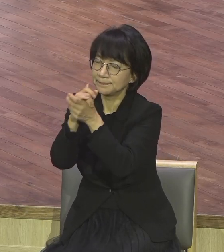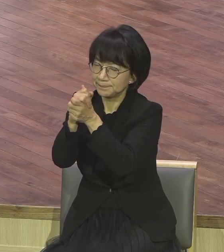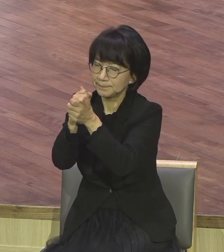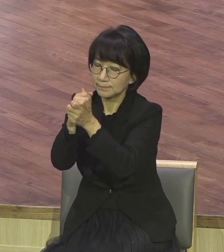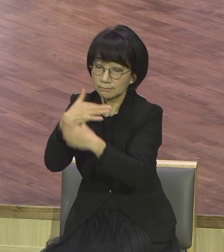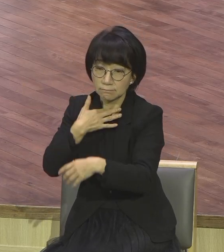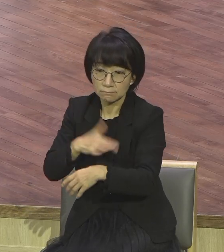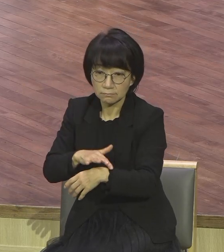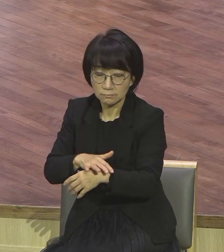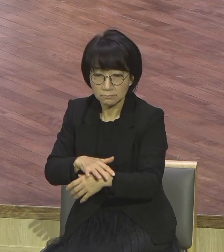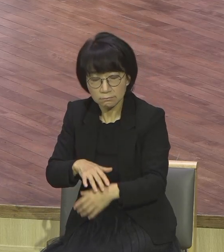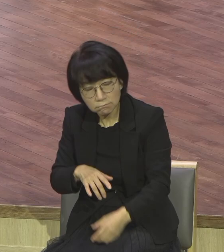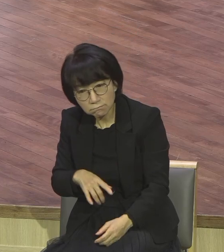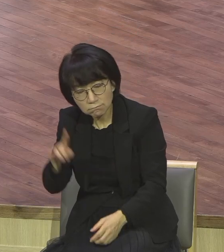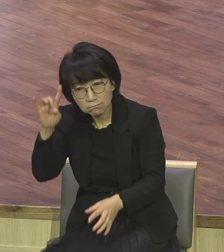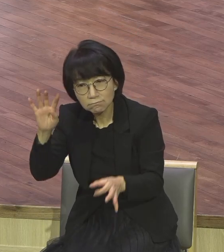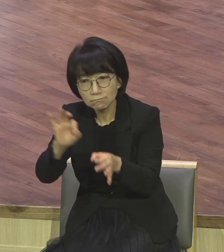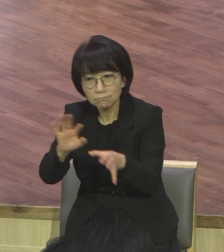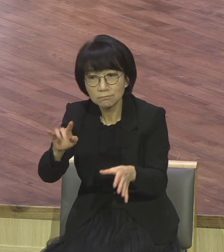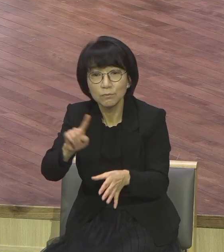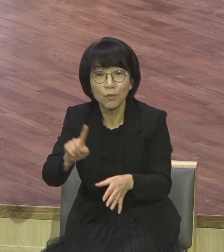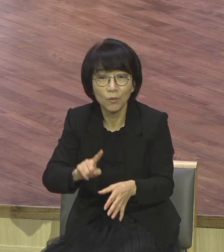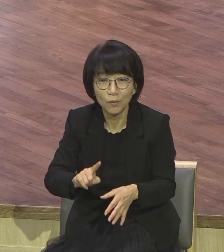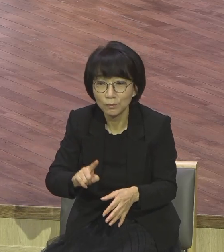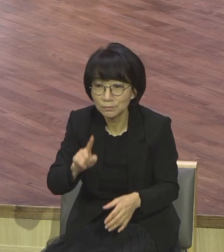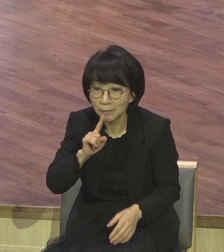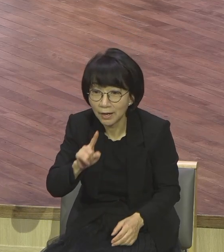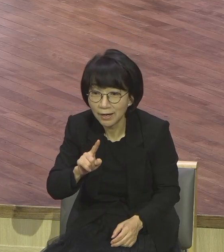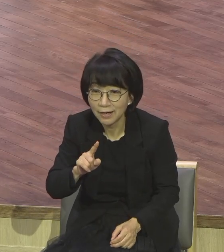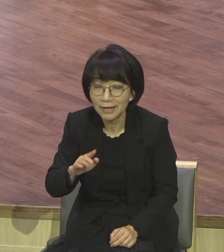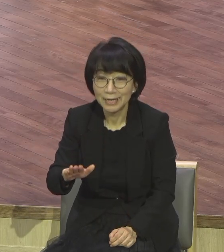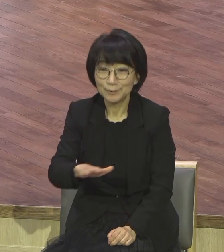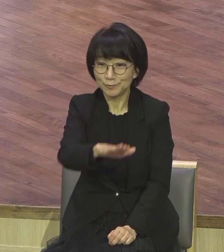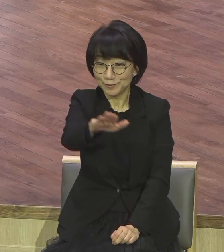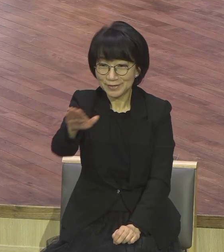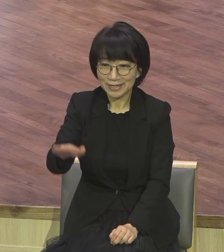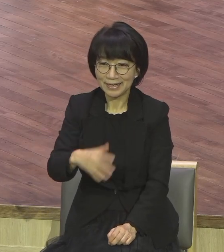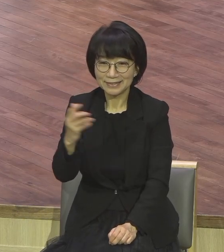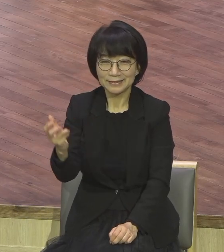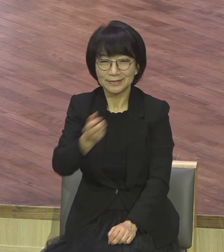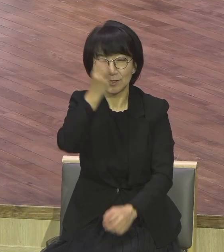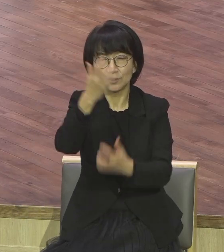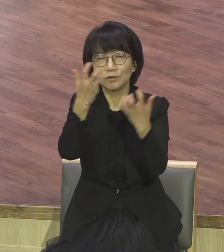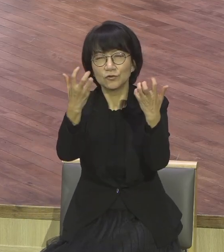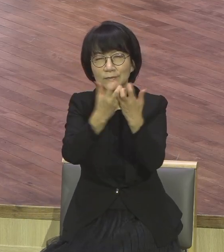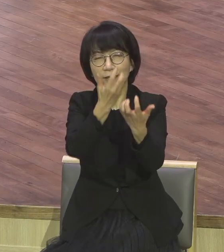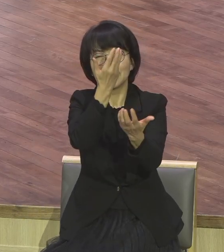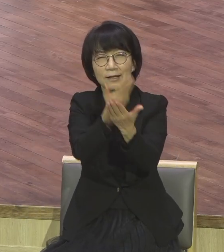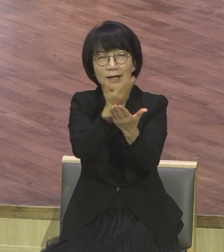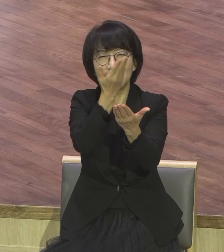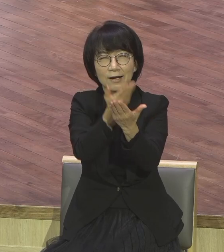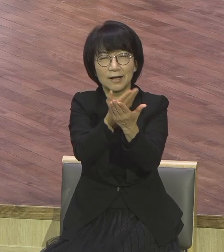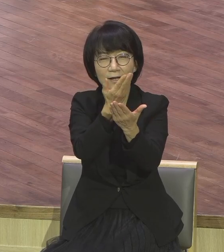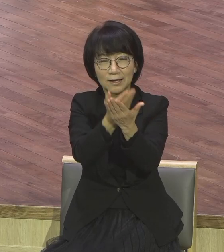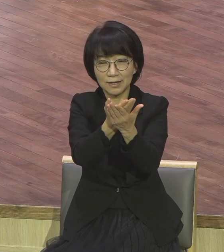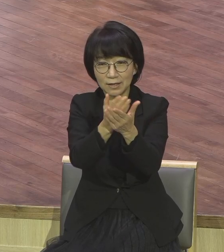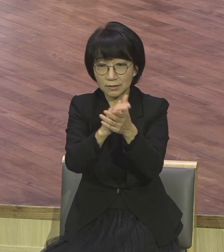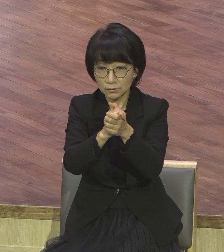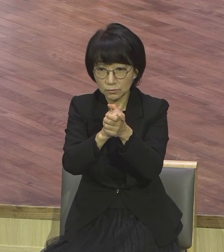이 말이 무슨 말입니까 우리가 성령 충만을 위해서 기도하지 말라가 아니지요 그 말이 아닙니다